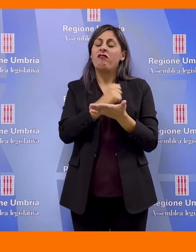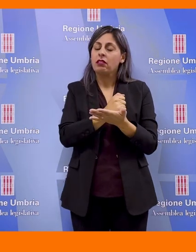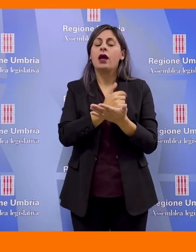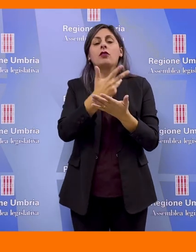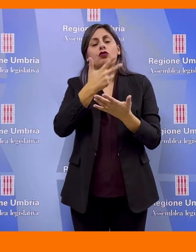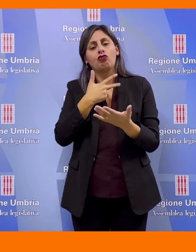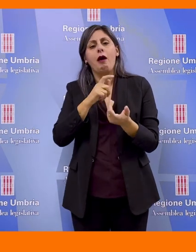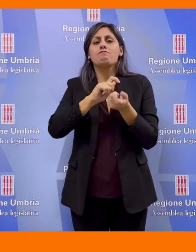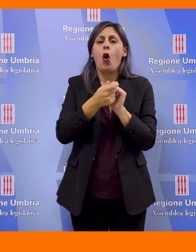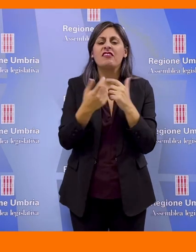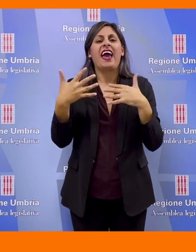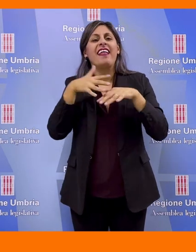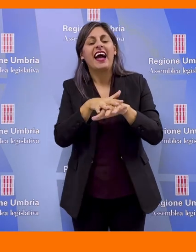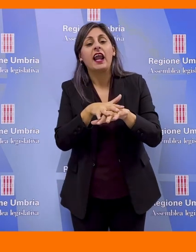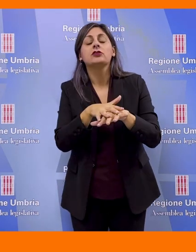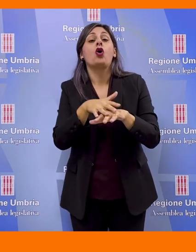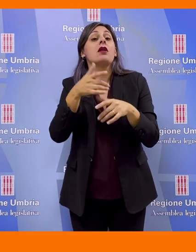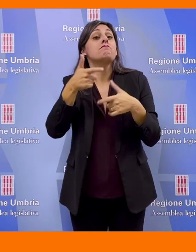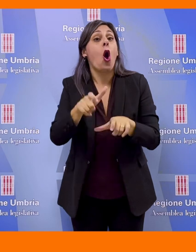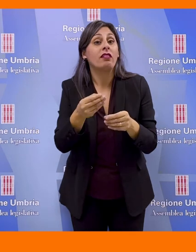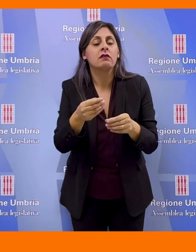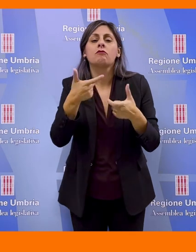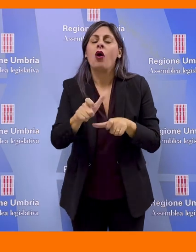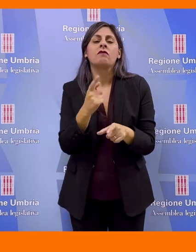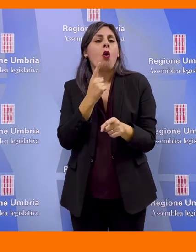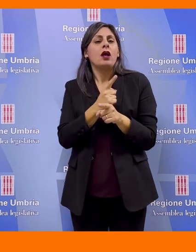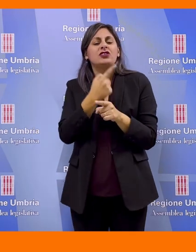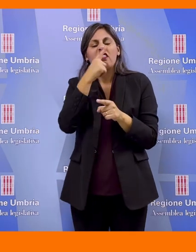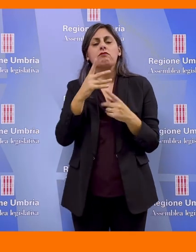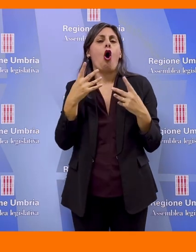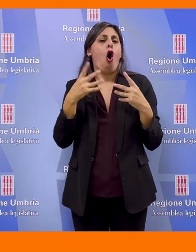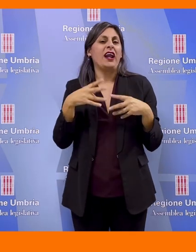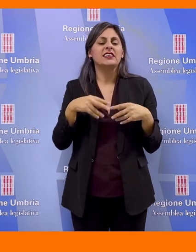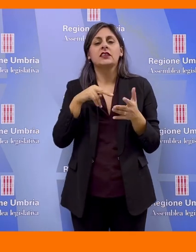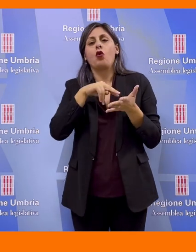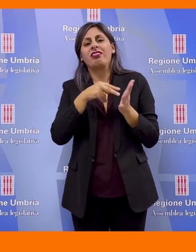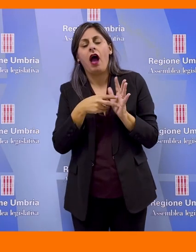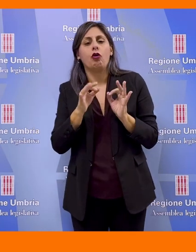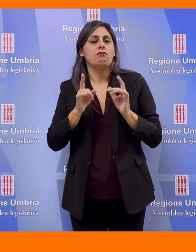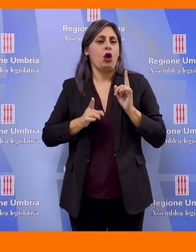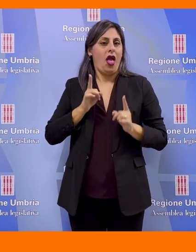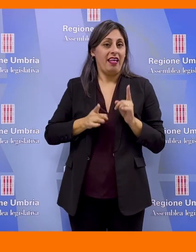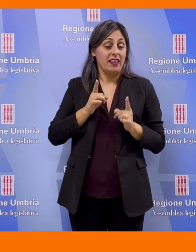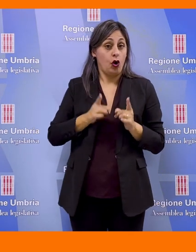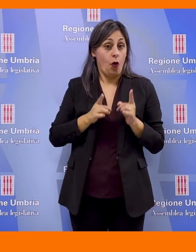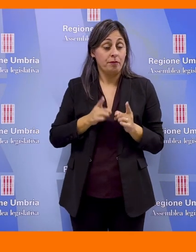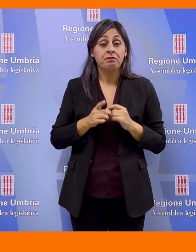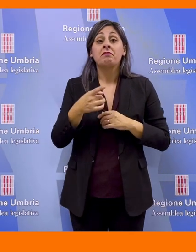invece modifiche e integrazioni dettate da esigenze di carattere organizzativo, tecnico o politico. Gli unici